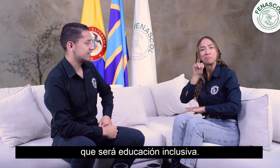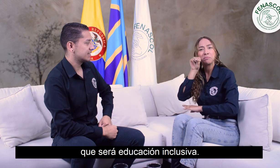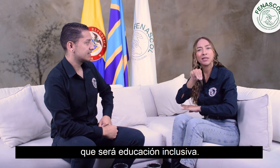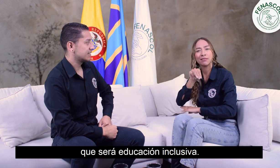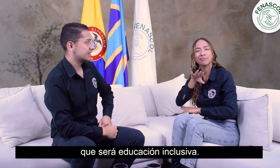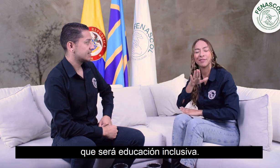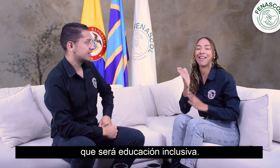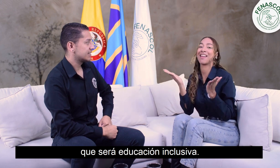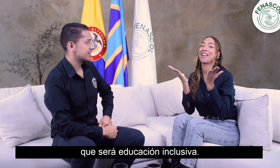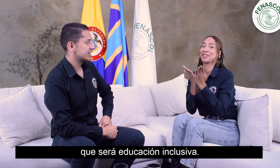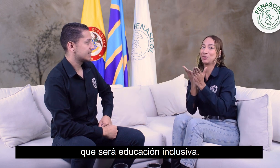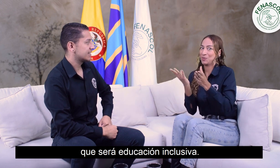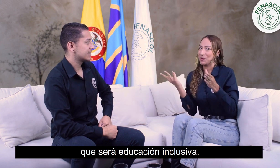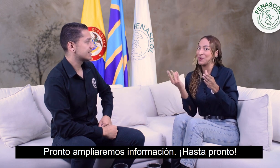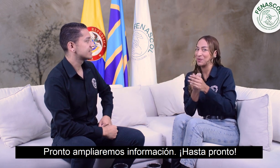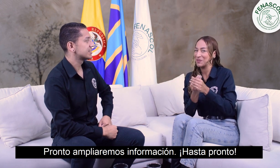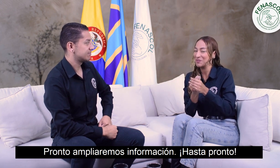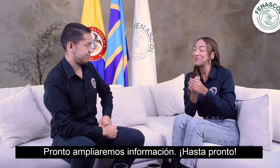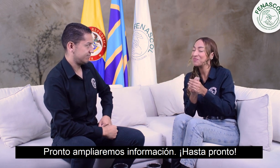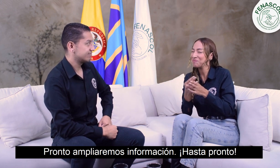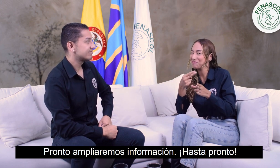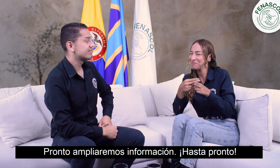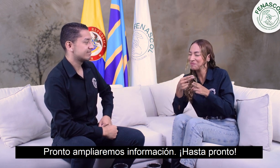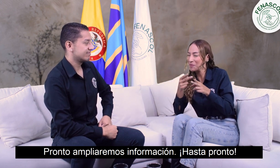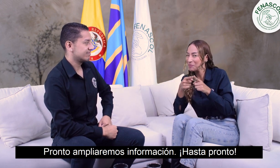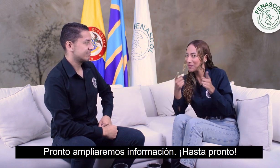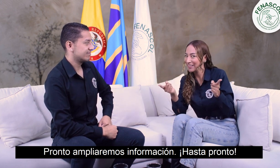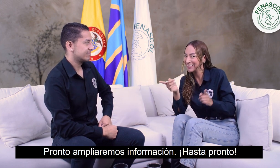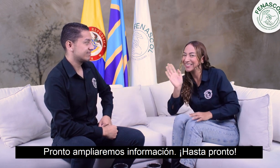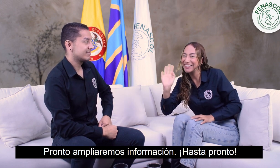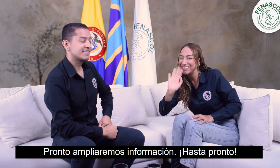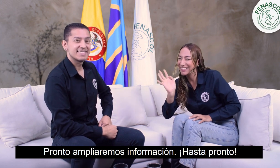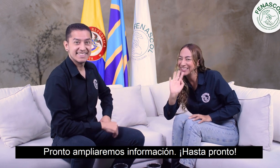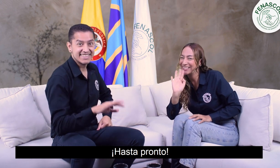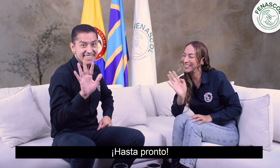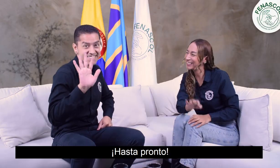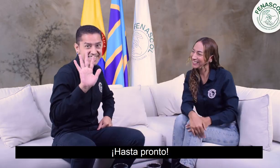educación inclusiva. Pronto, ampliaremos información. ¡Hasta pronto! ¡Hasta pronto!